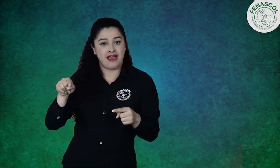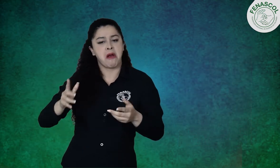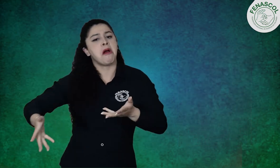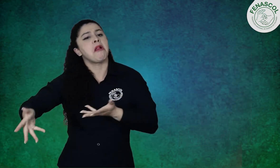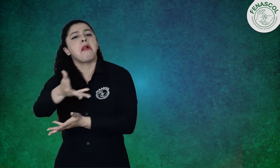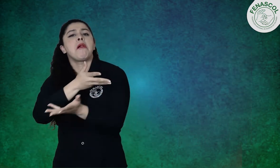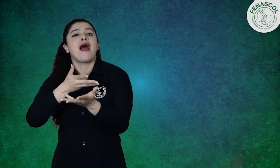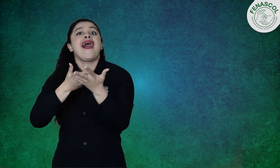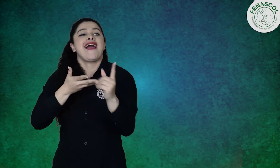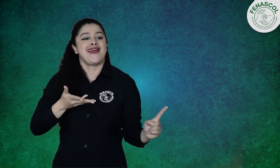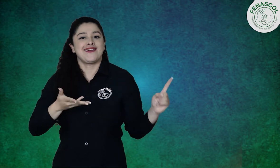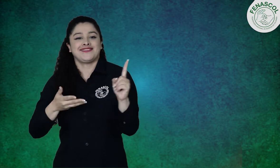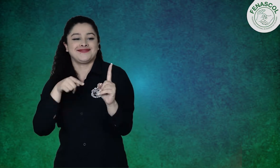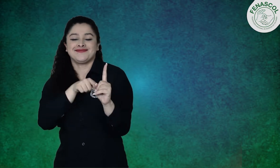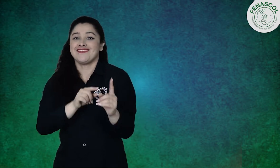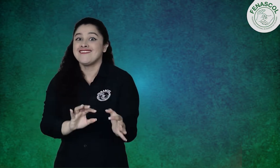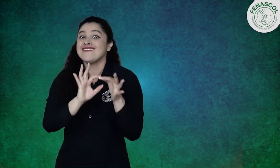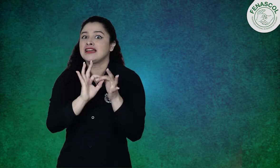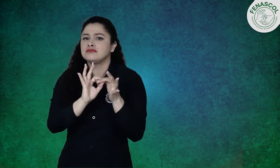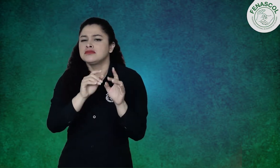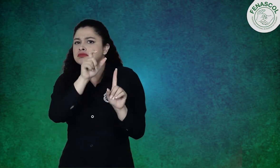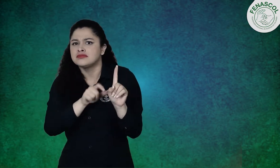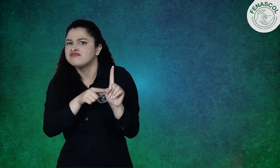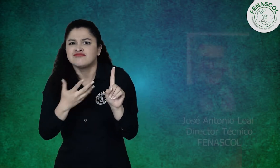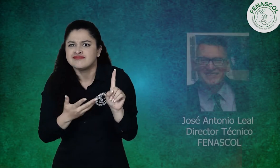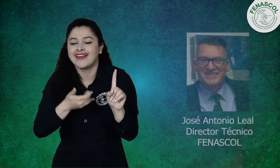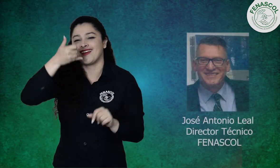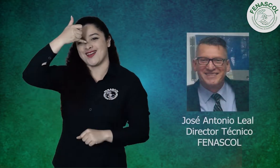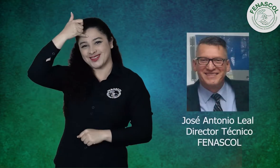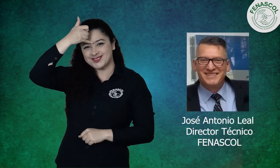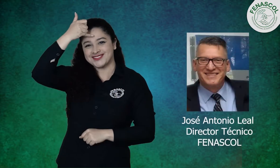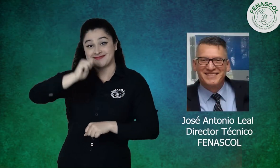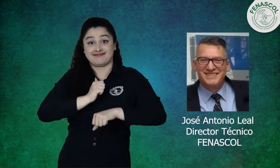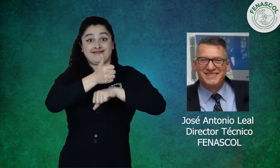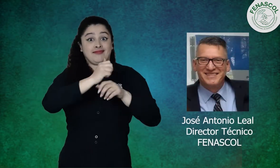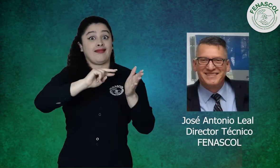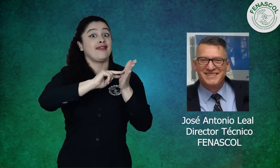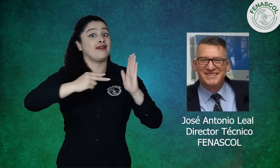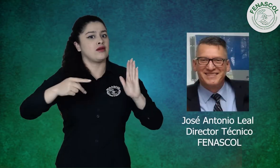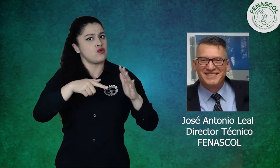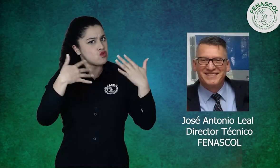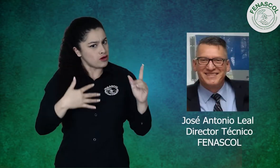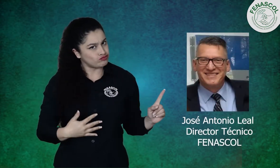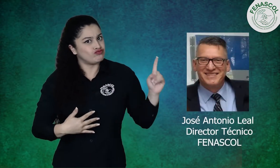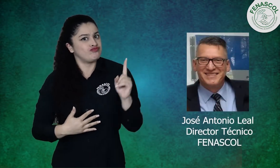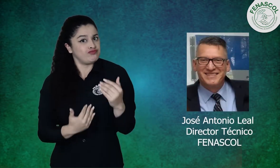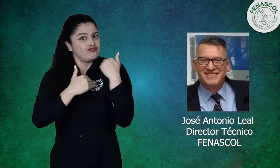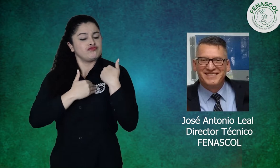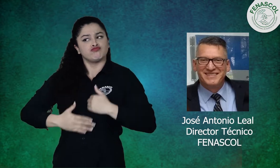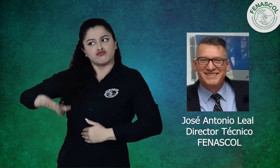en representación de FENASCOL, José Leal, director técnico de la Federación, intervino y además